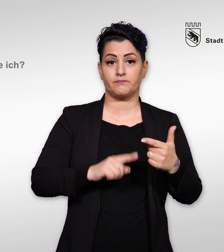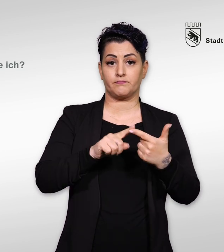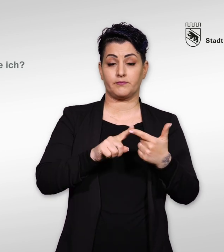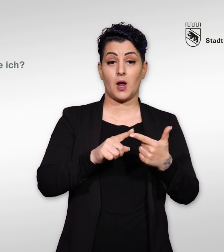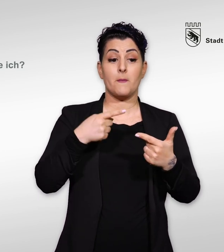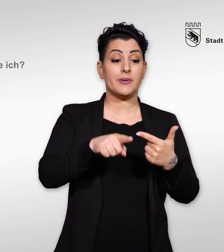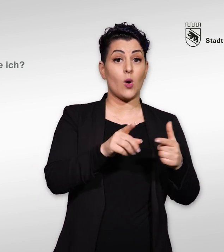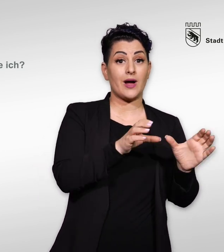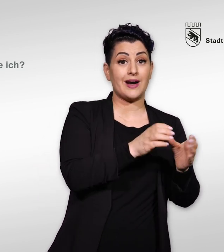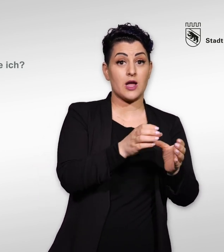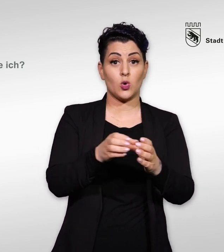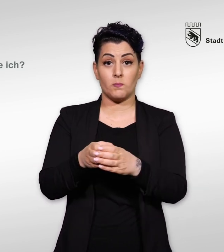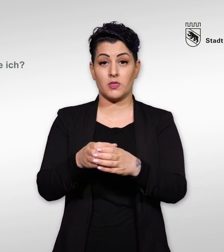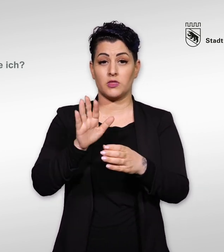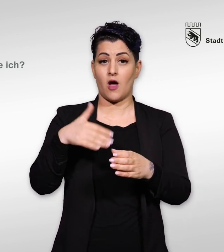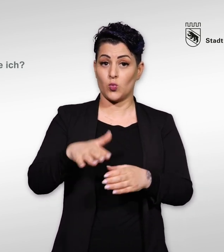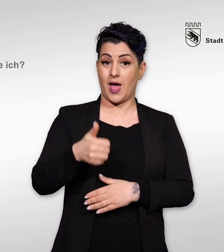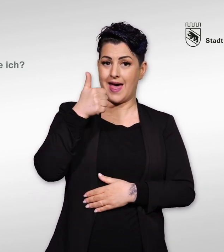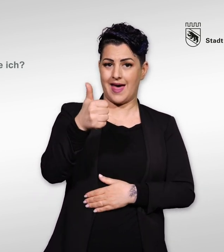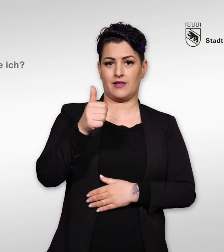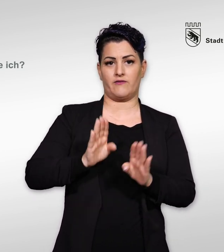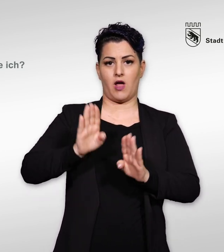Sie dürfen nur einen Wahlzettel pro Gremium abgeben.